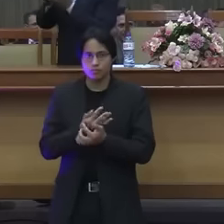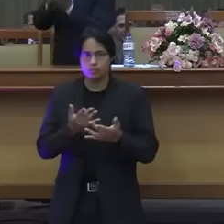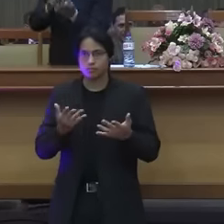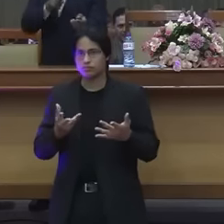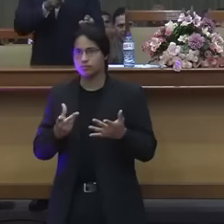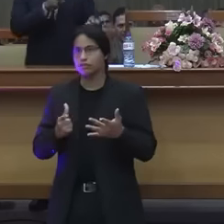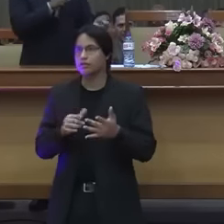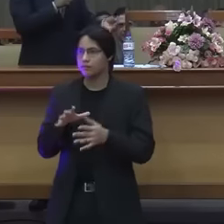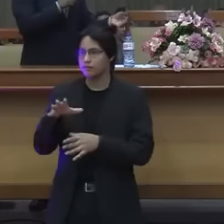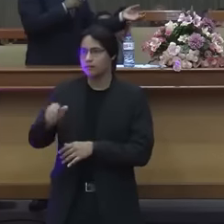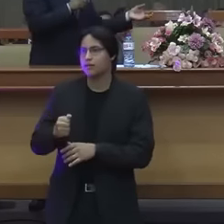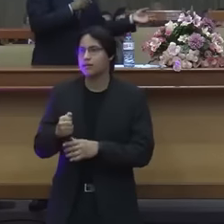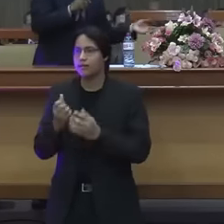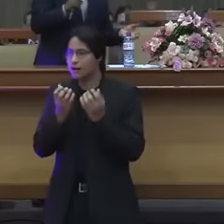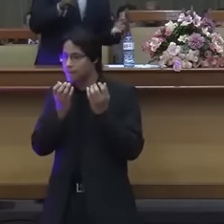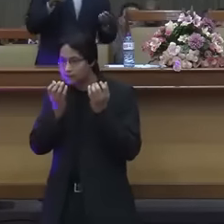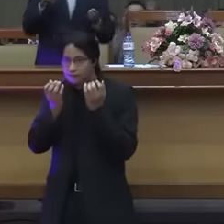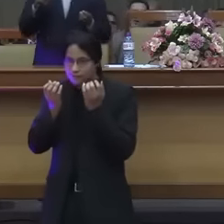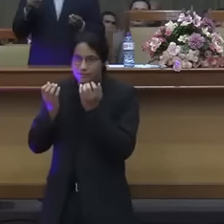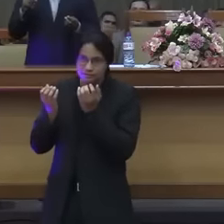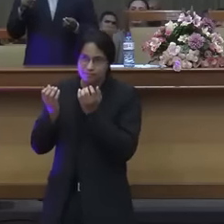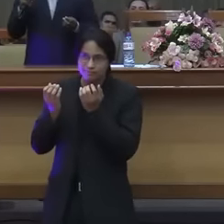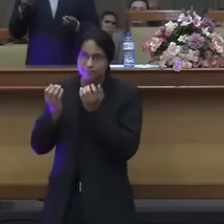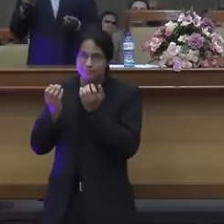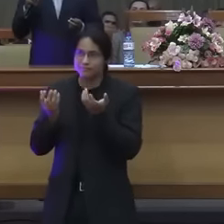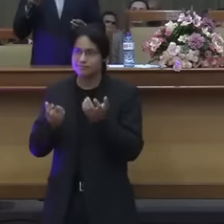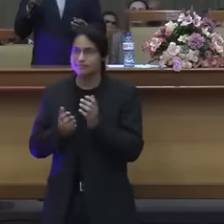mão comendo aí eles disseram olha